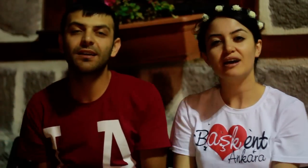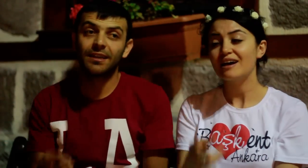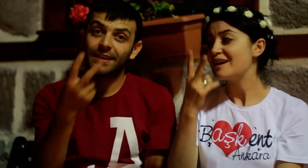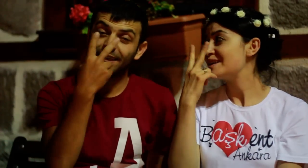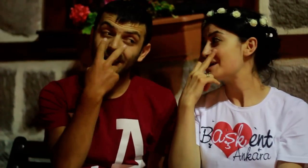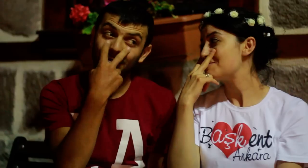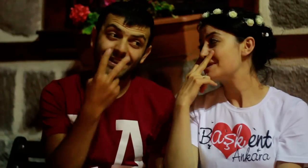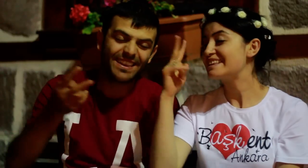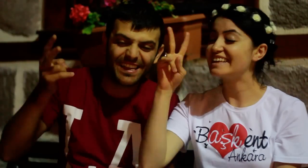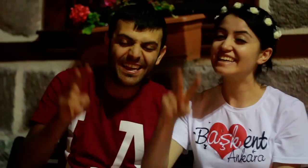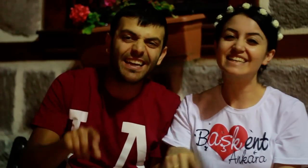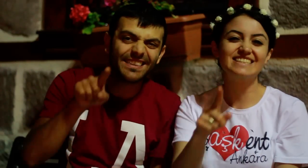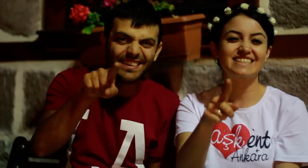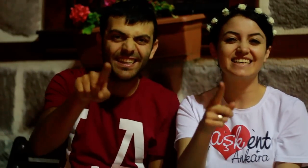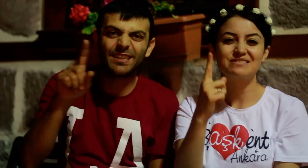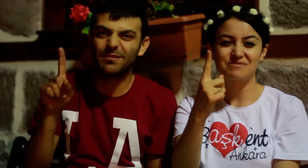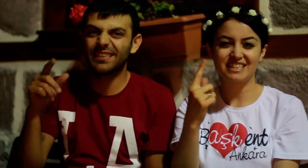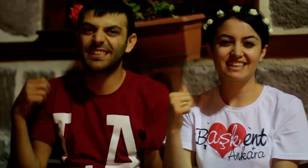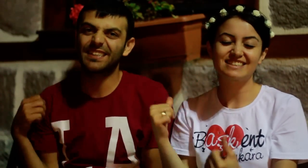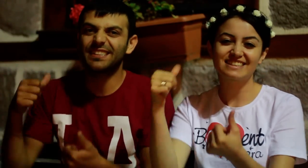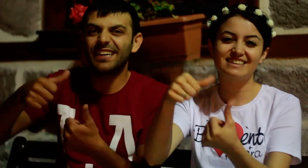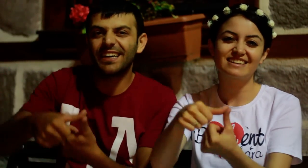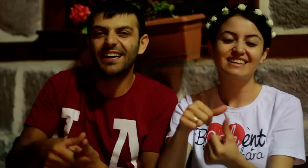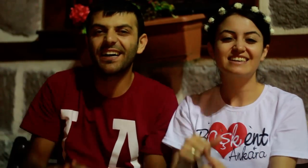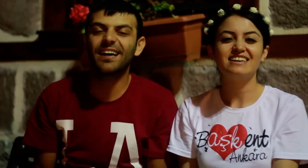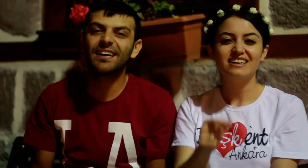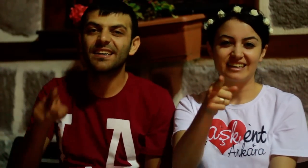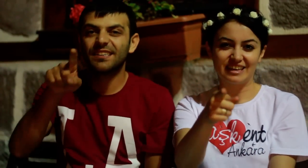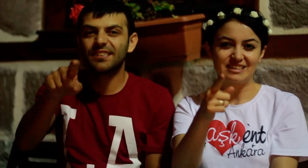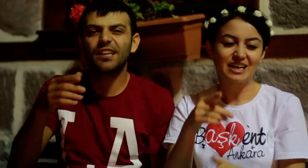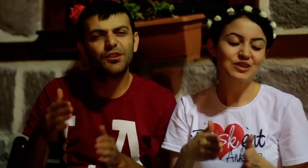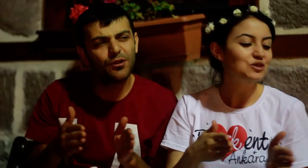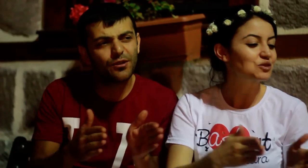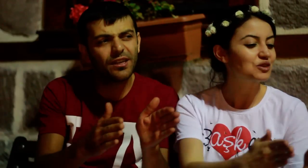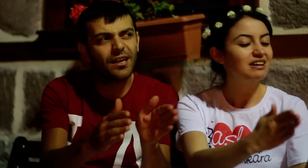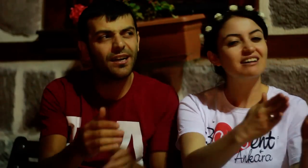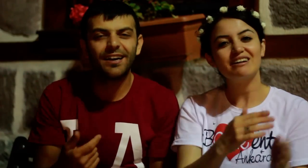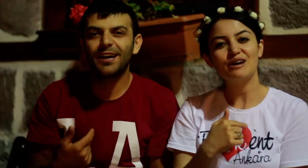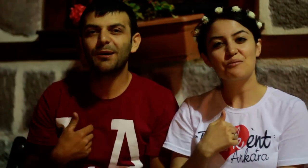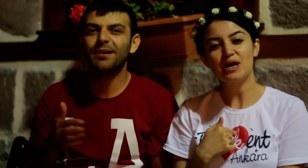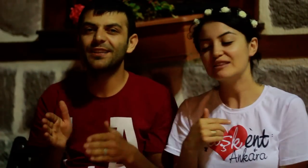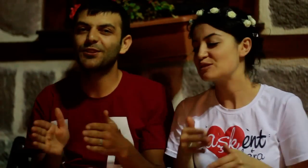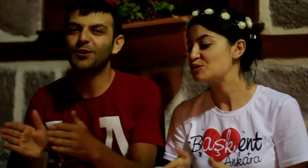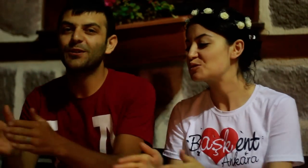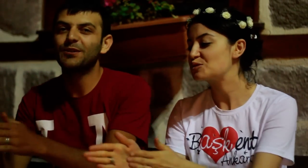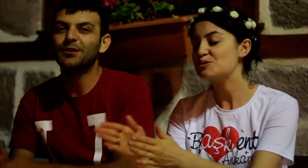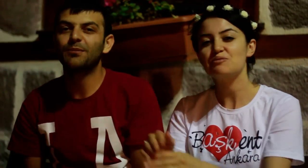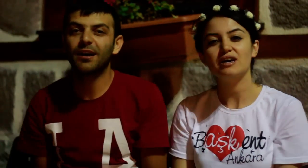Yeminler et sen bir kez daha Sen yoluna ben yoluma